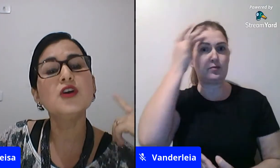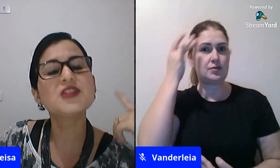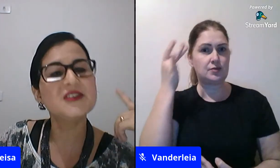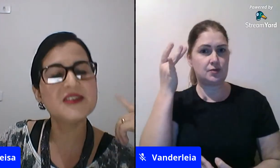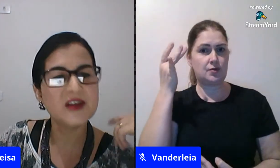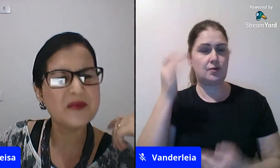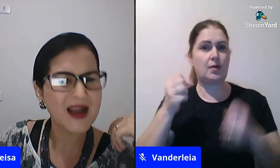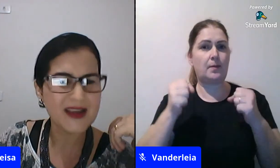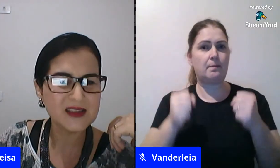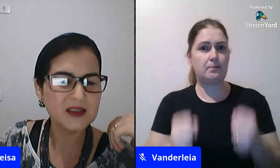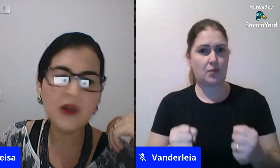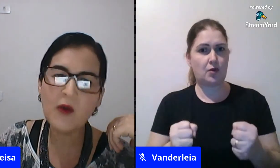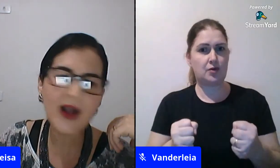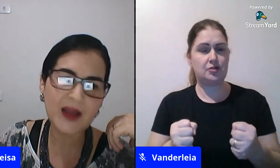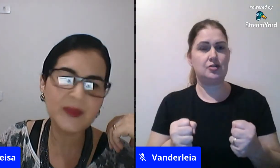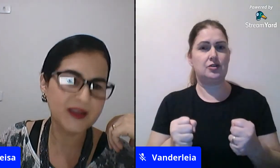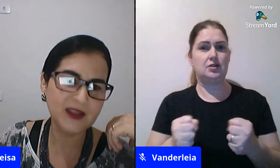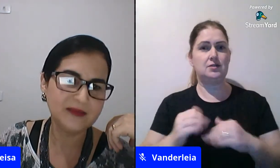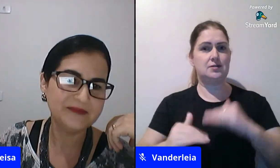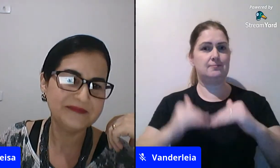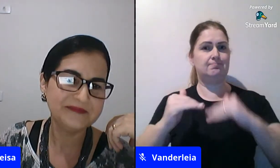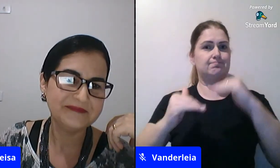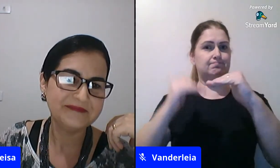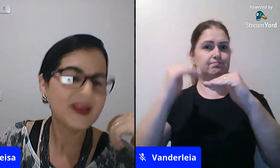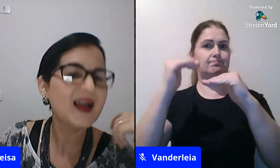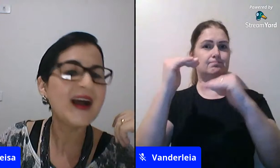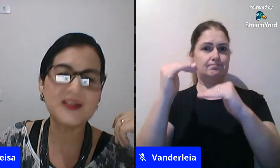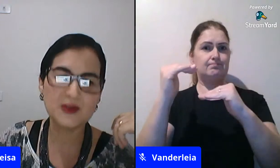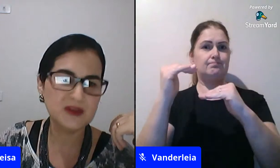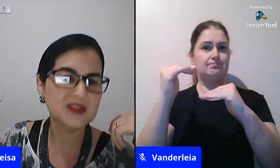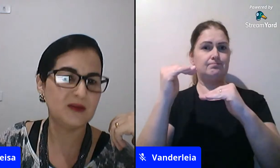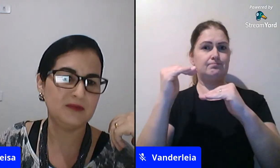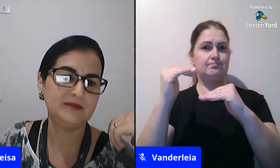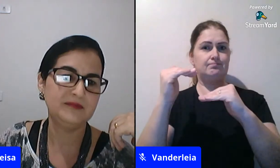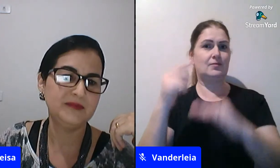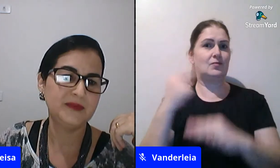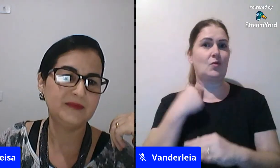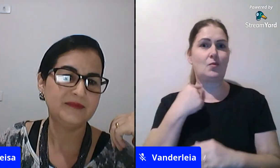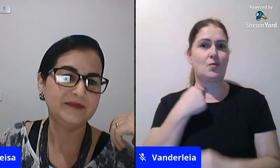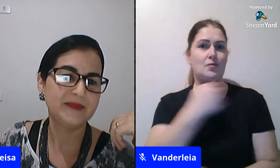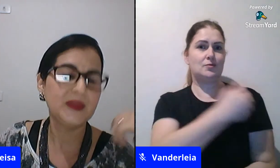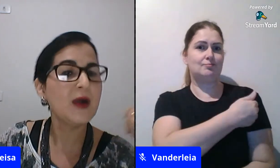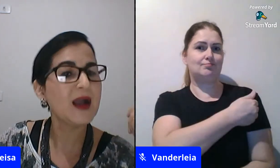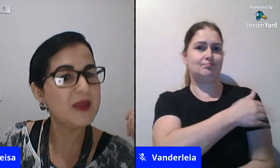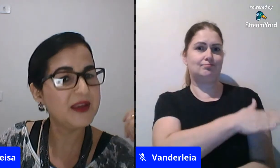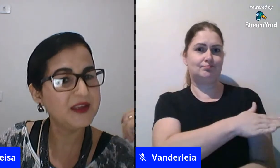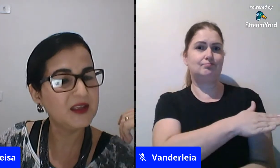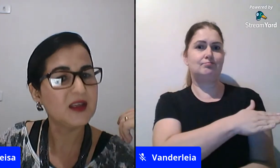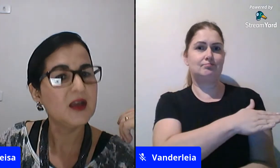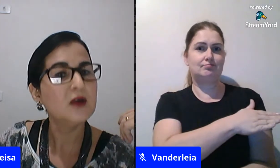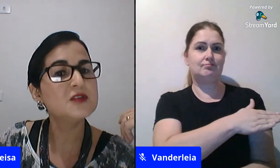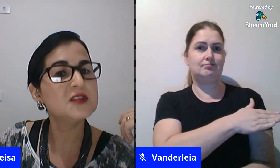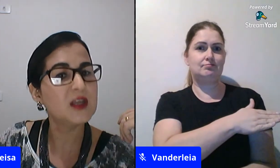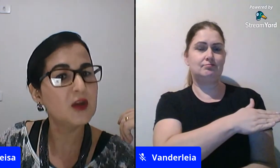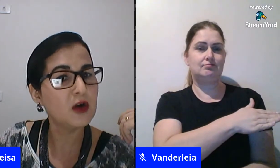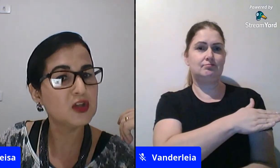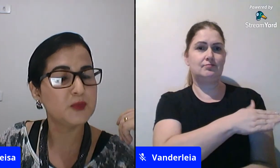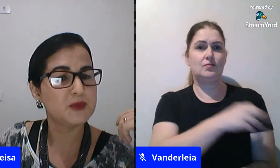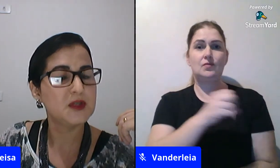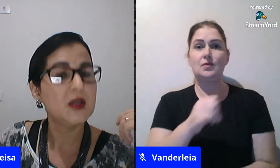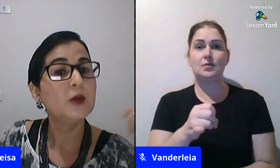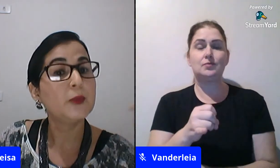ontológica de ser mais, não cabe aí a exclusão. Não cabe aí os